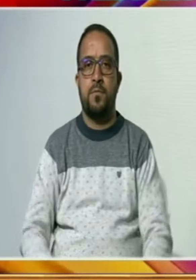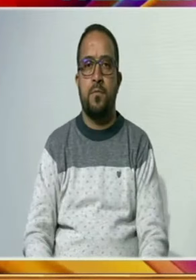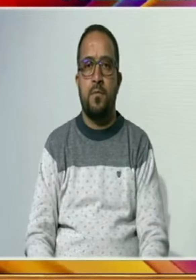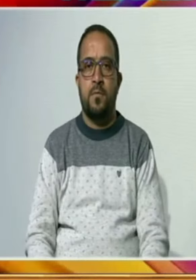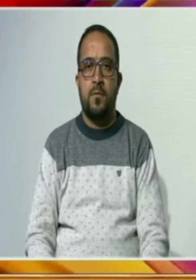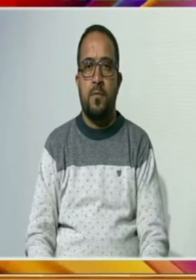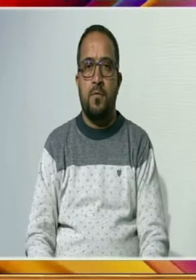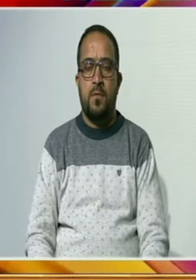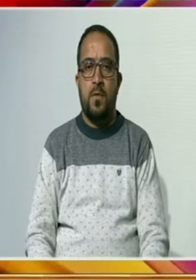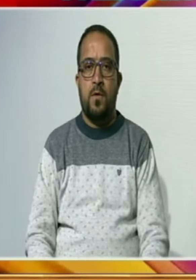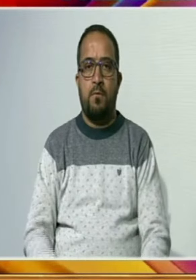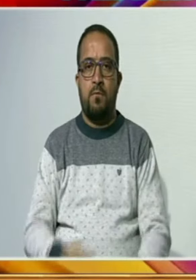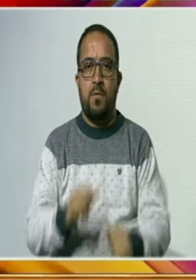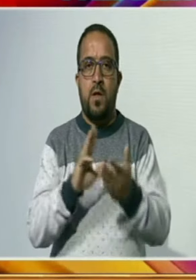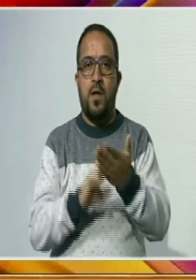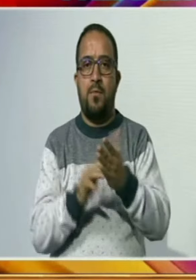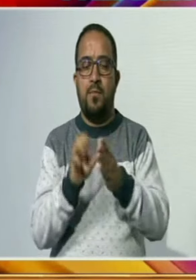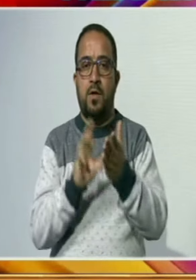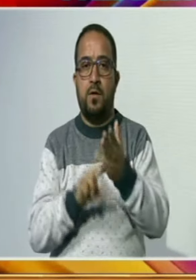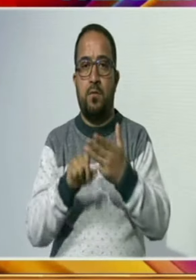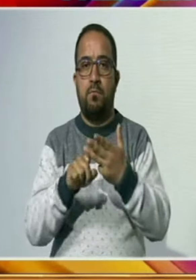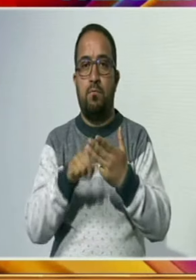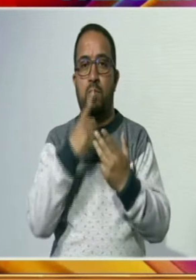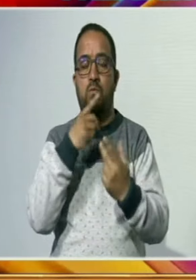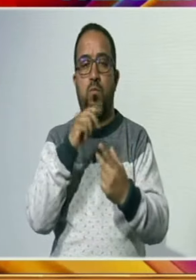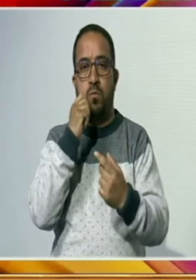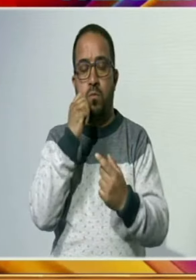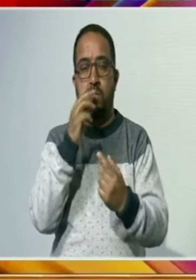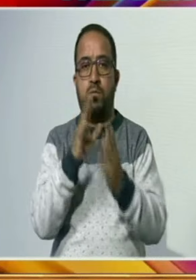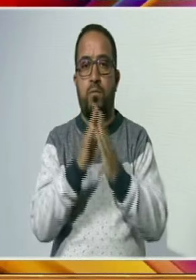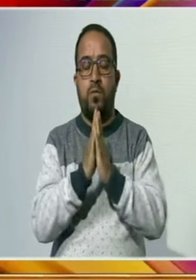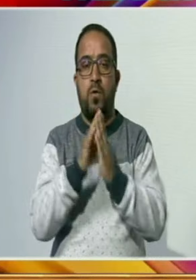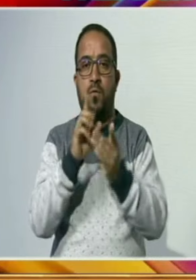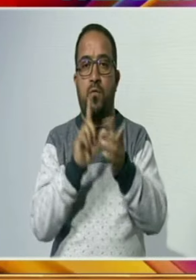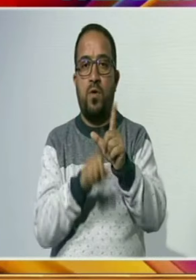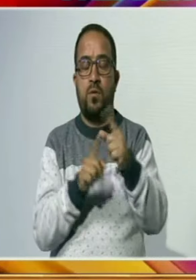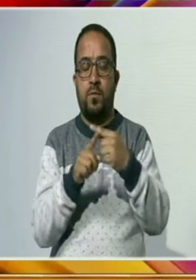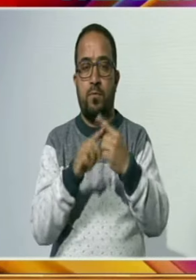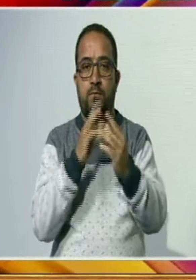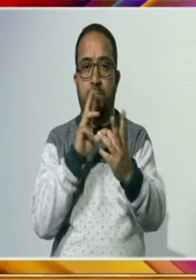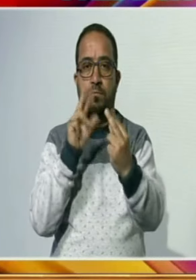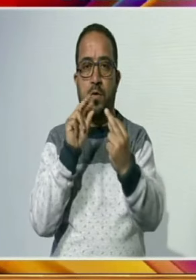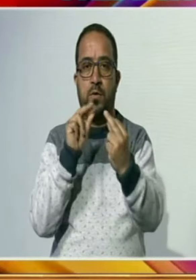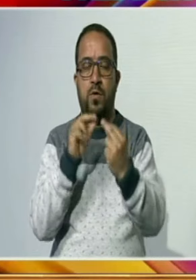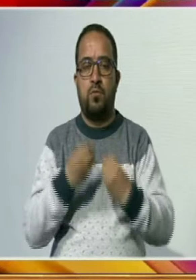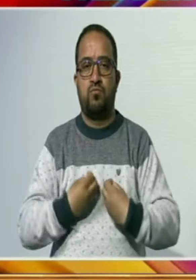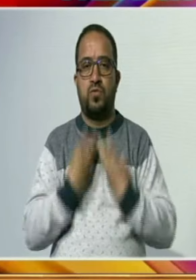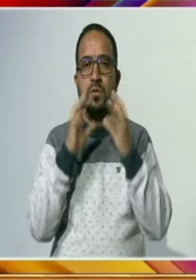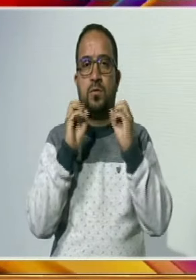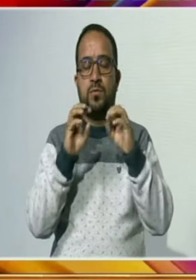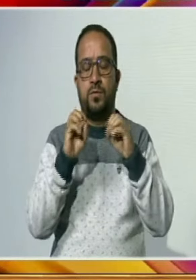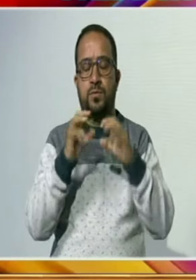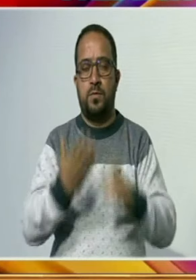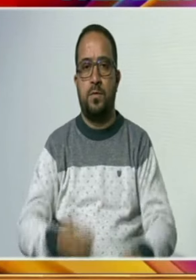انہوں نے مندر میں موجود شہد دھالوں سے بات کی اور انہیں مبارک بات دی